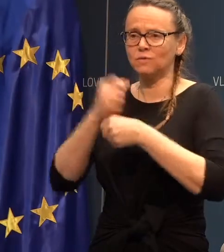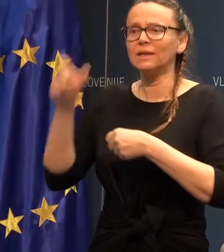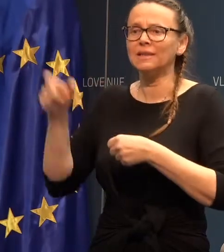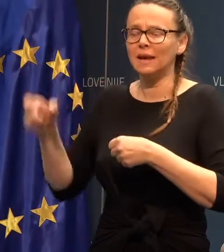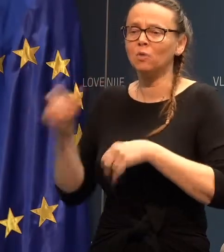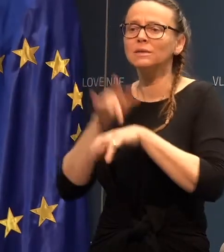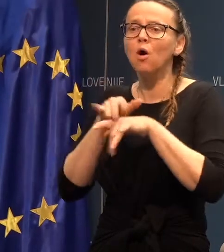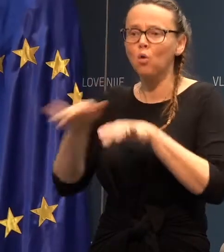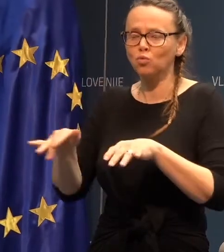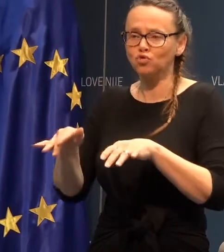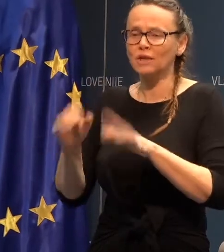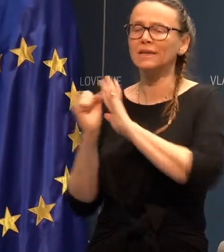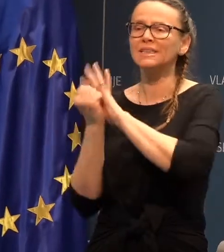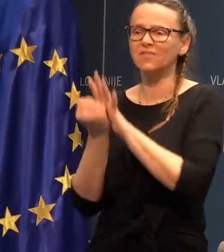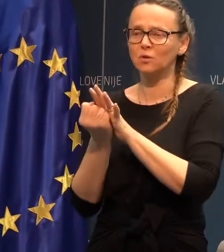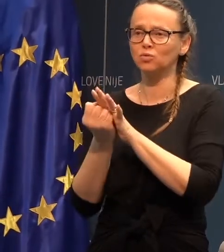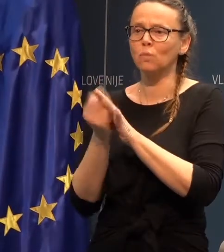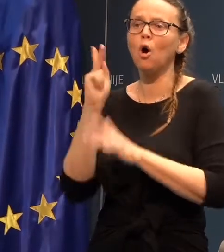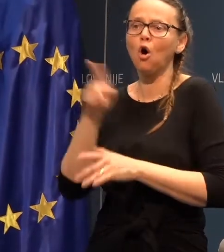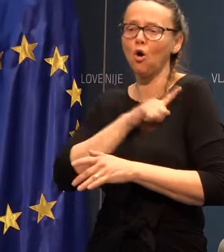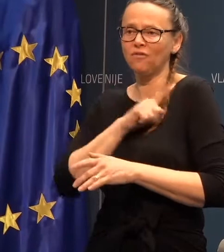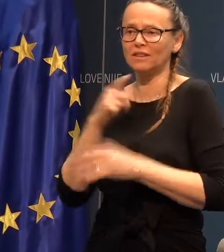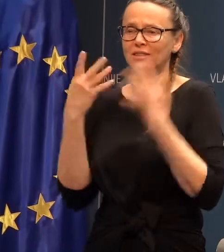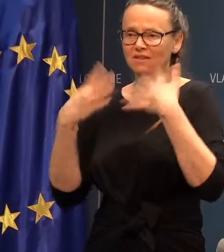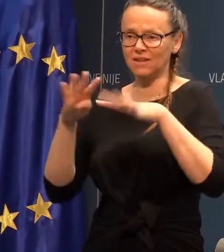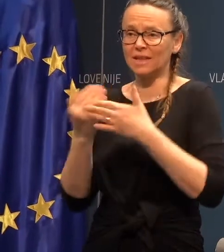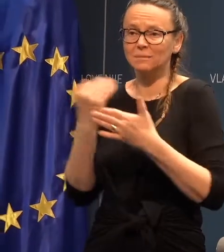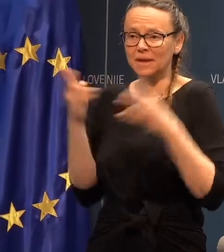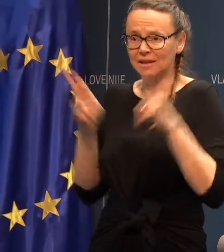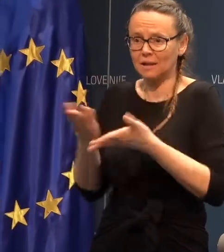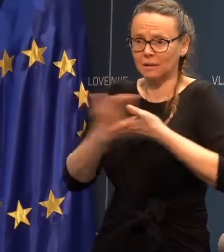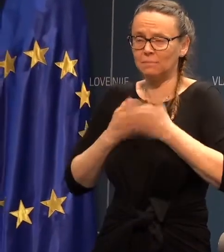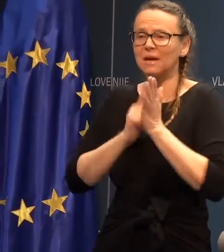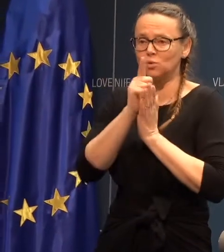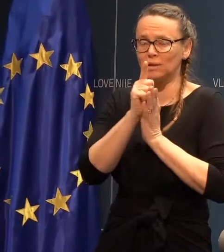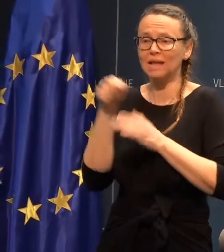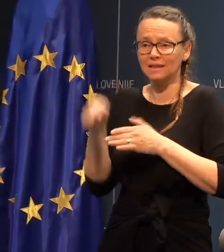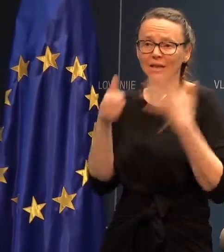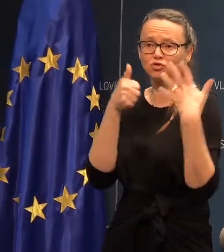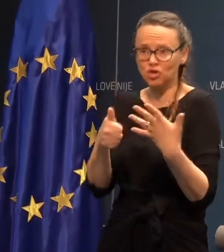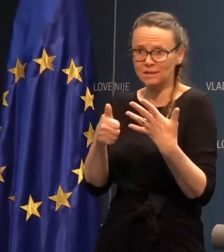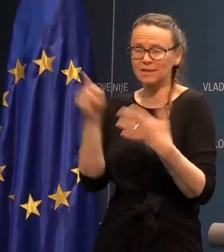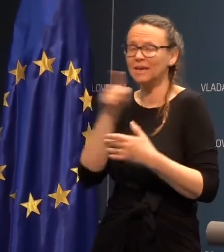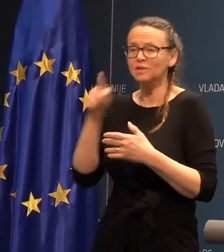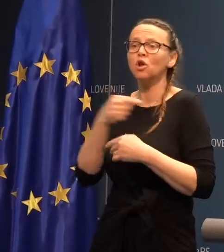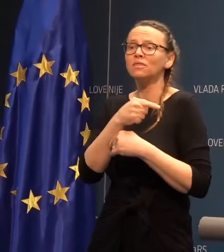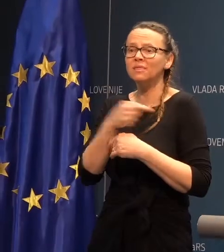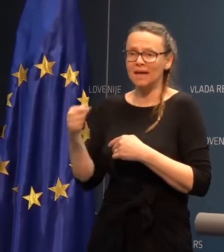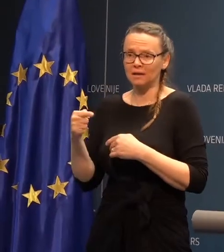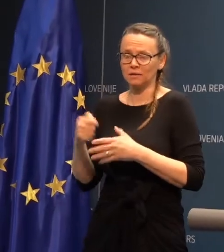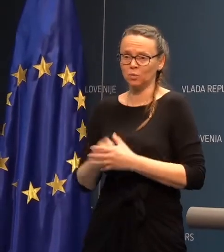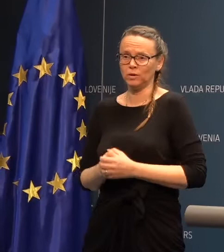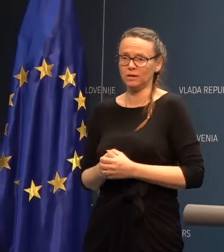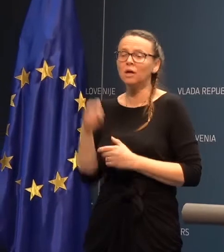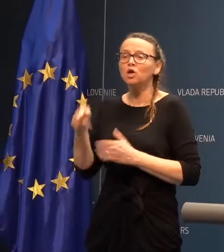okuženi z virusom COVID-19. Prekratki smo prejeli rezultate vseh teh šestih in so negativni.